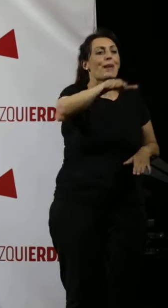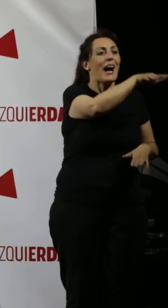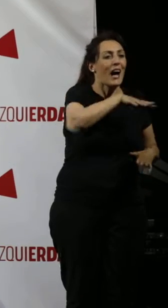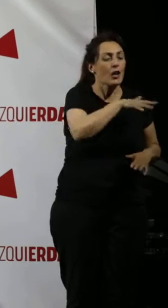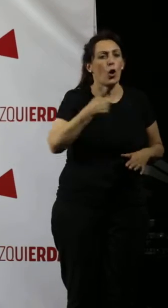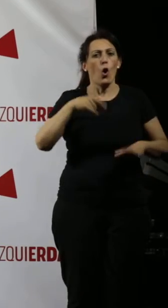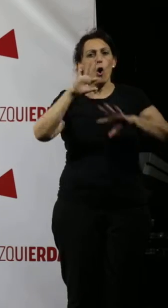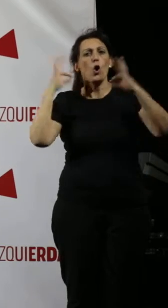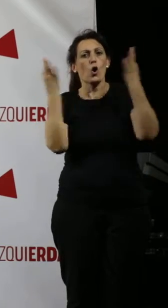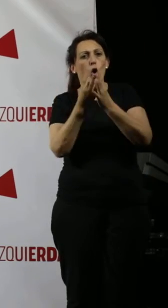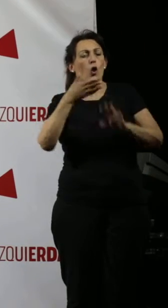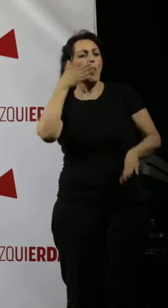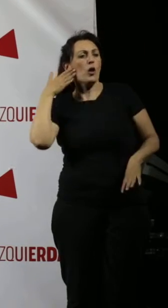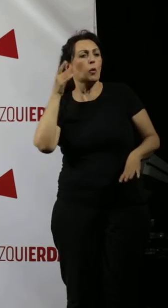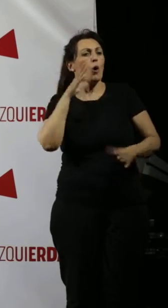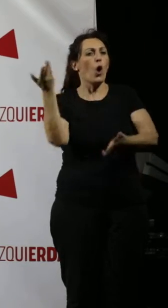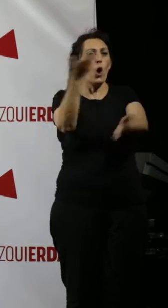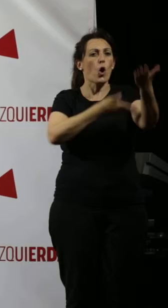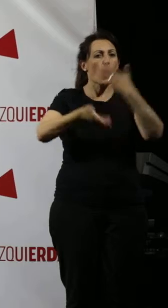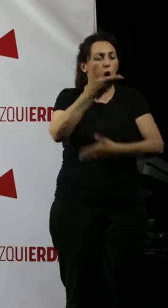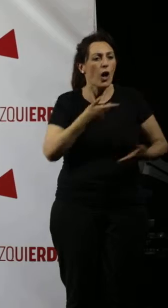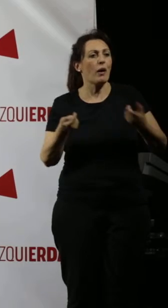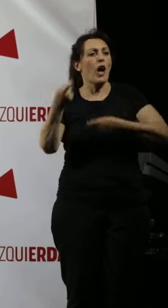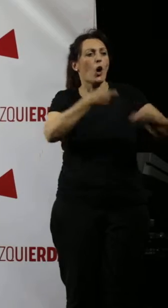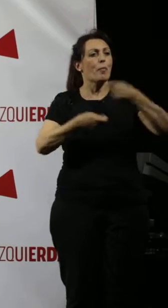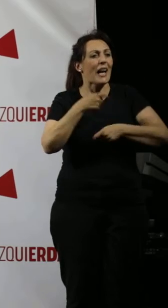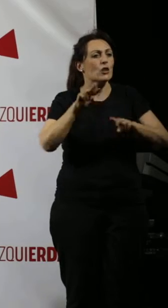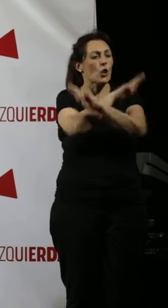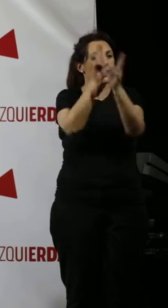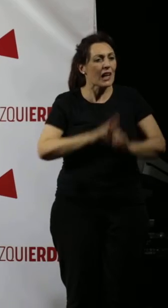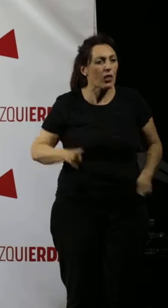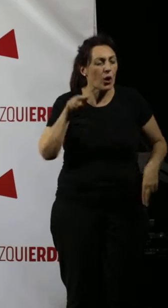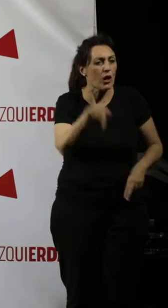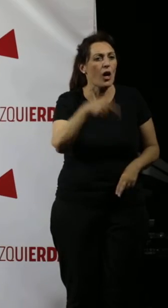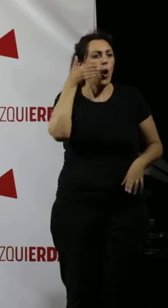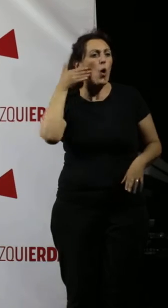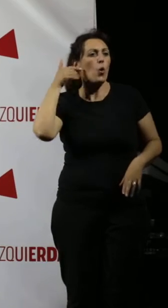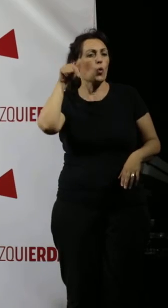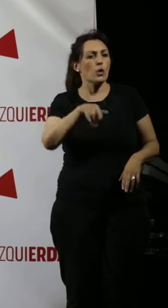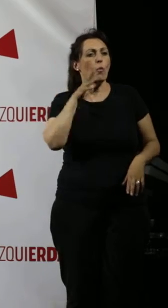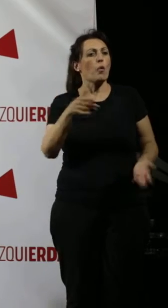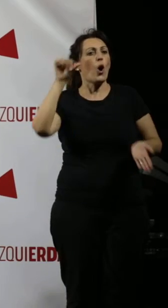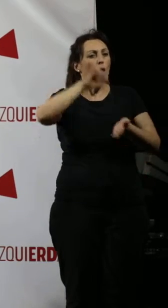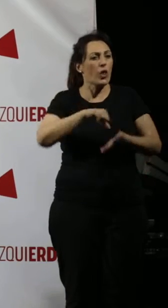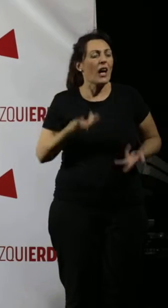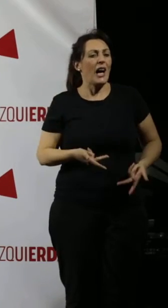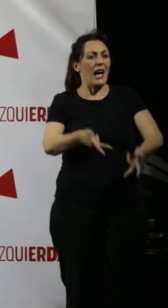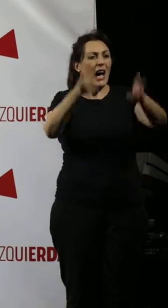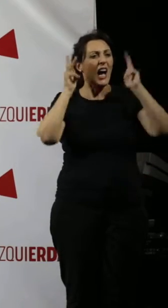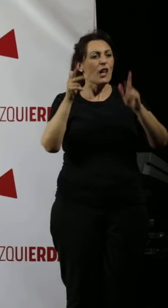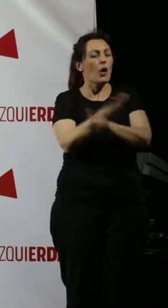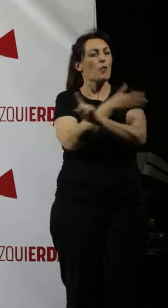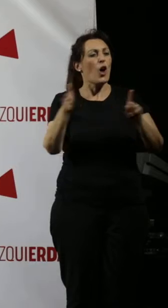una Córdoba orgullosa de su colaboración y cooperación internacional, una Córdoba orgullosa de ser una ciudad libre de violencias